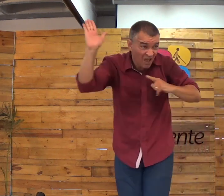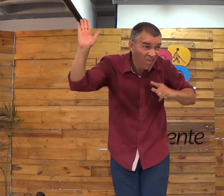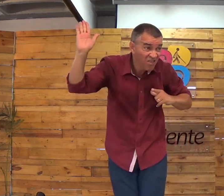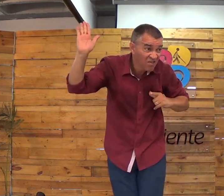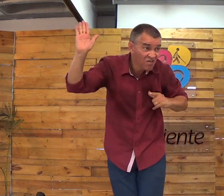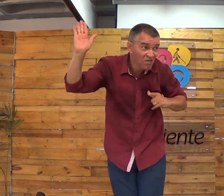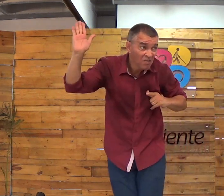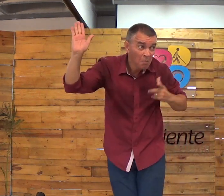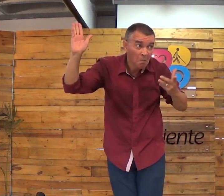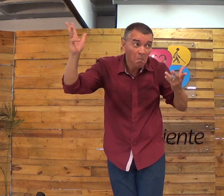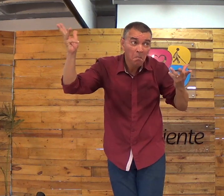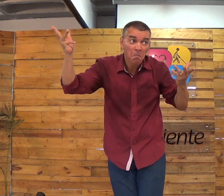Pode ser Deus falso sobre isso?